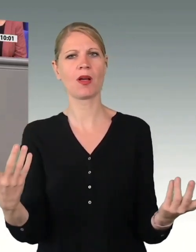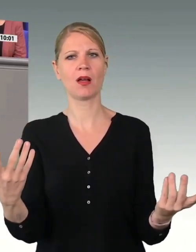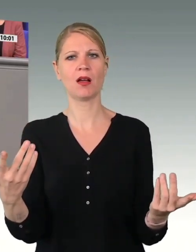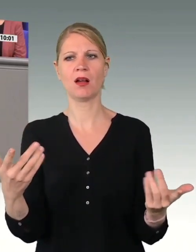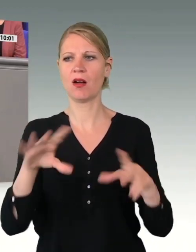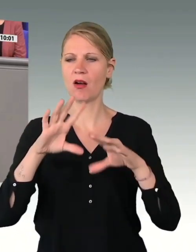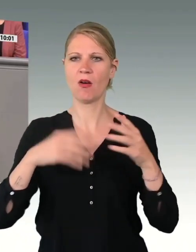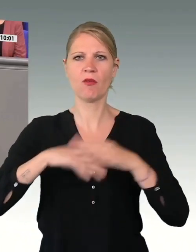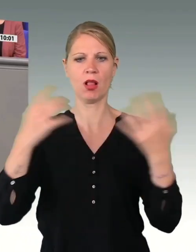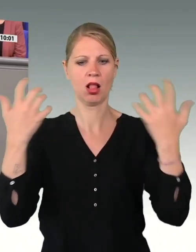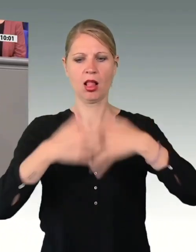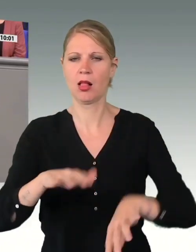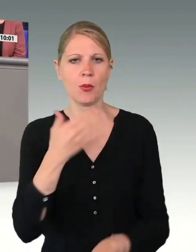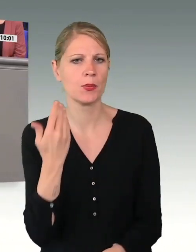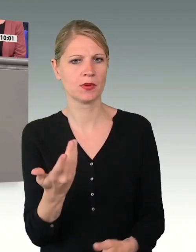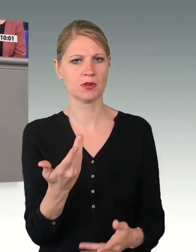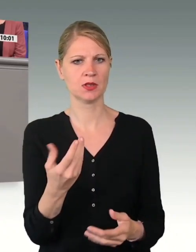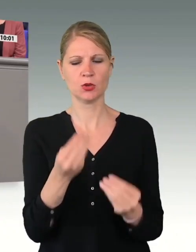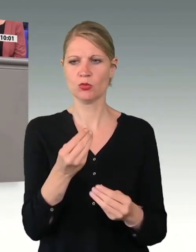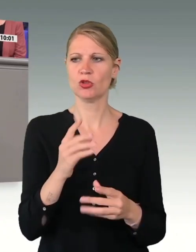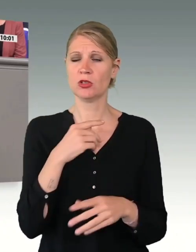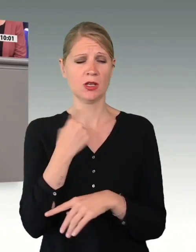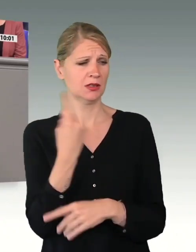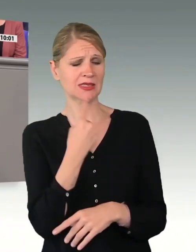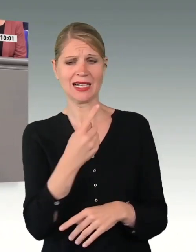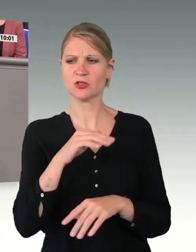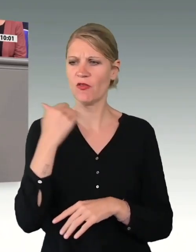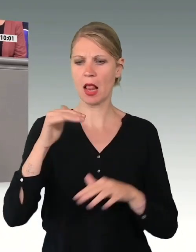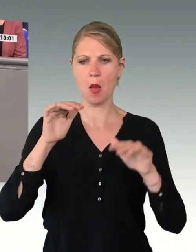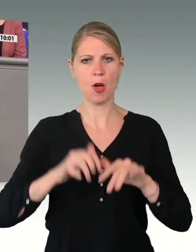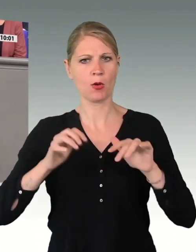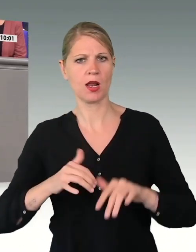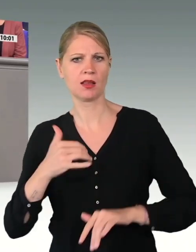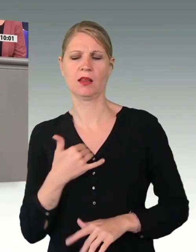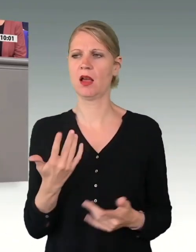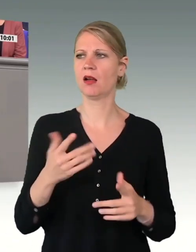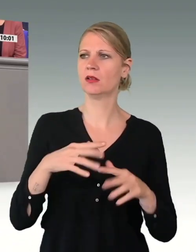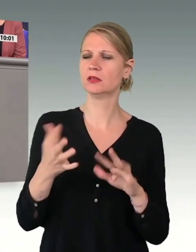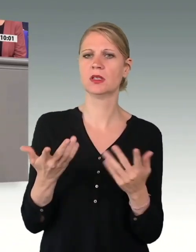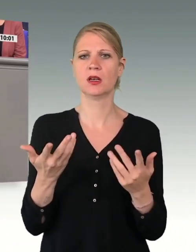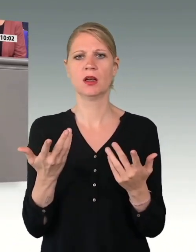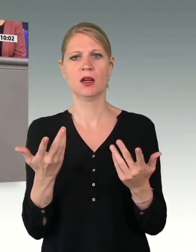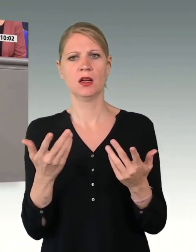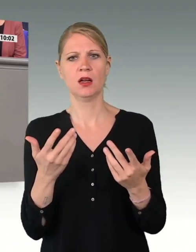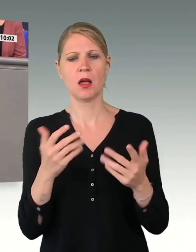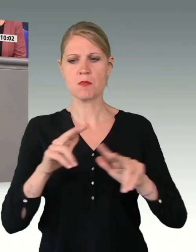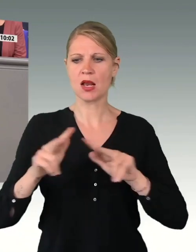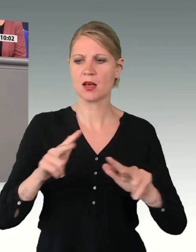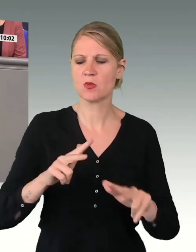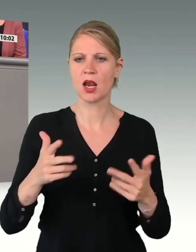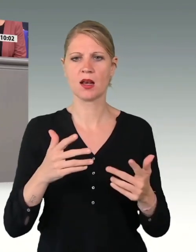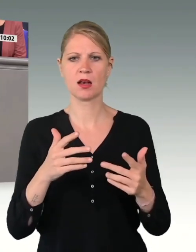Managementfehlern in der sogenannten Beschaffung. Aber sind es nicht wir, die die Regeln aufgestellt haben, dass auch noch jede Tube